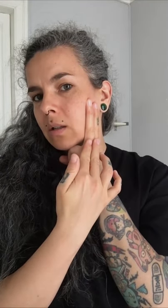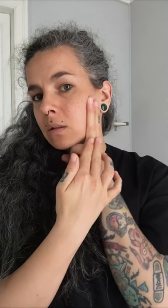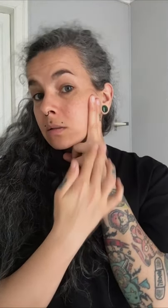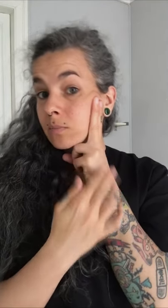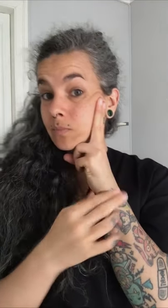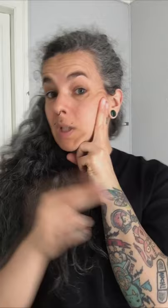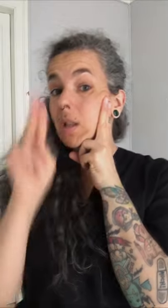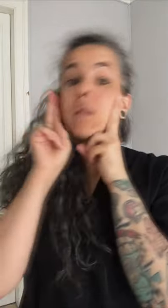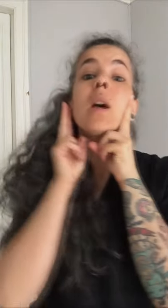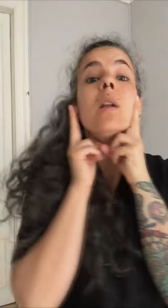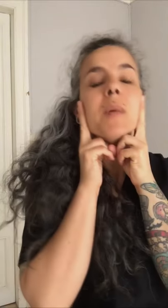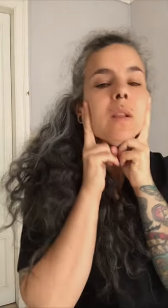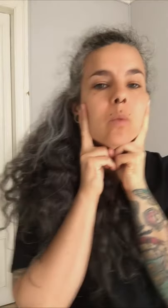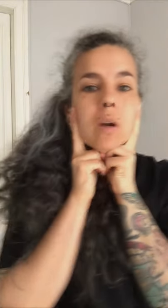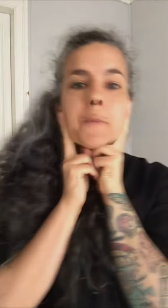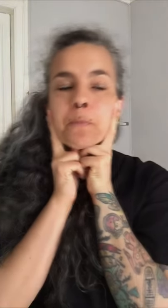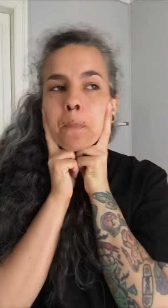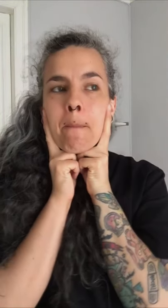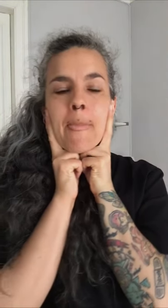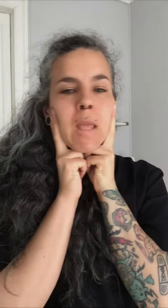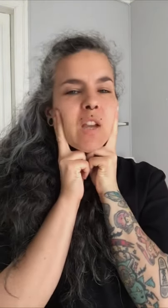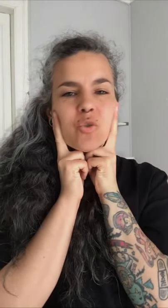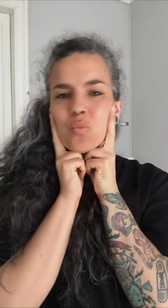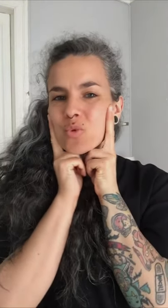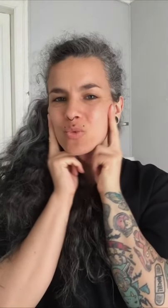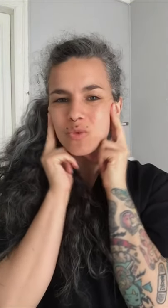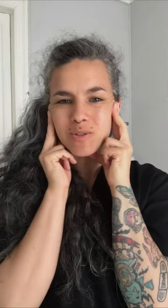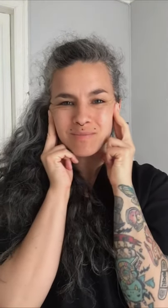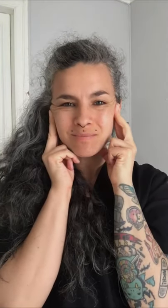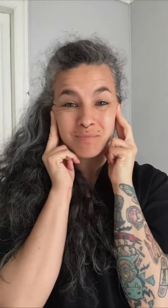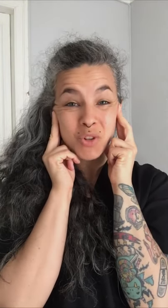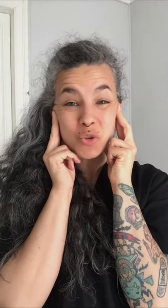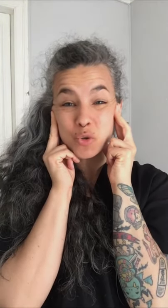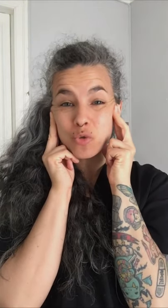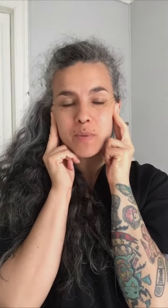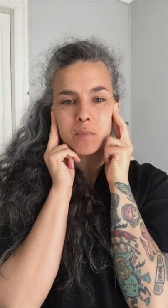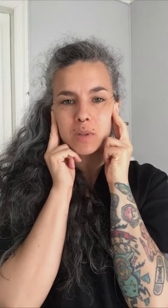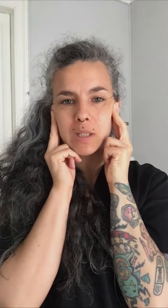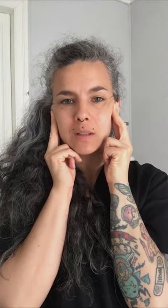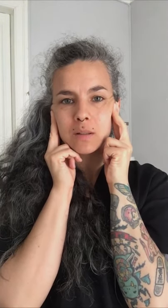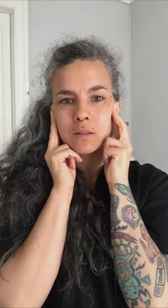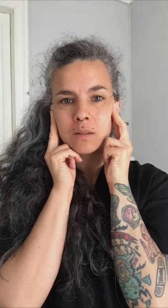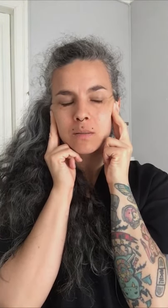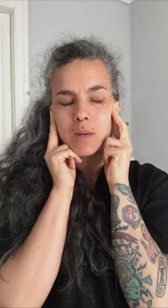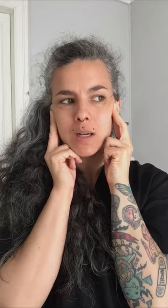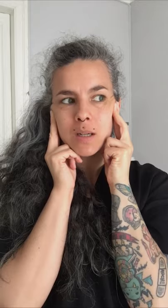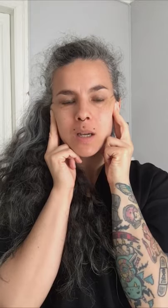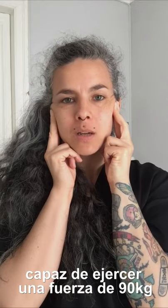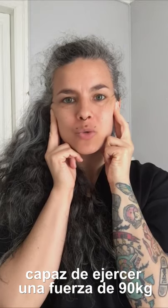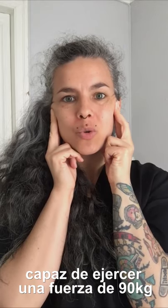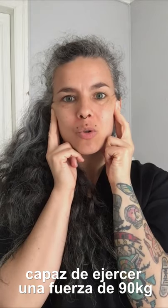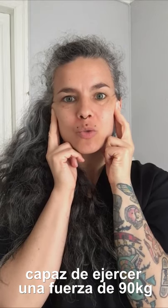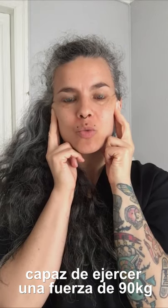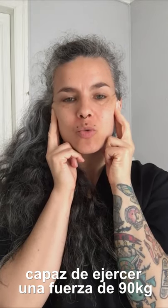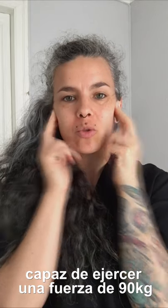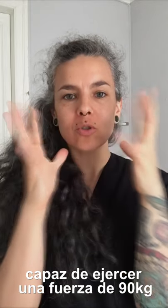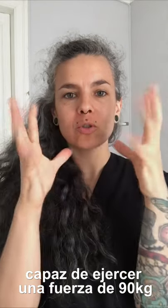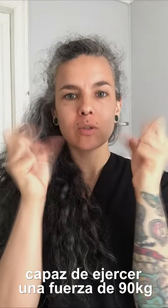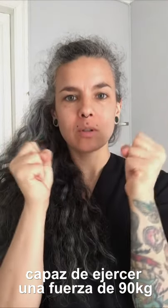zona de la mandíbula. Es un músculo súper potente, ¿vale? Es uno de los músculos con